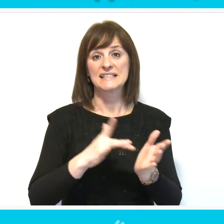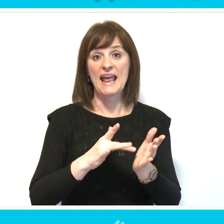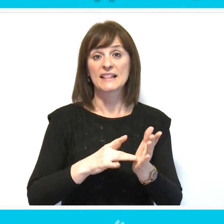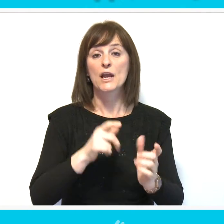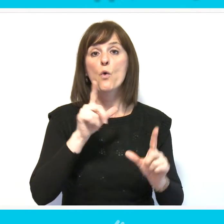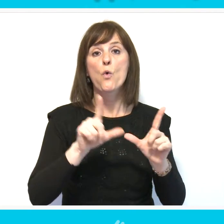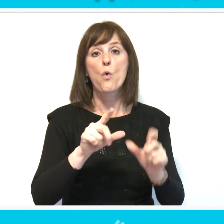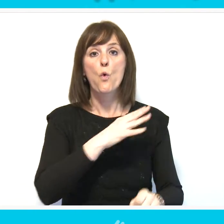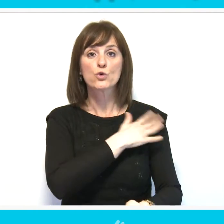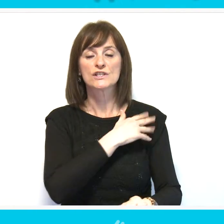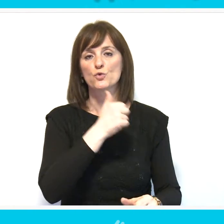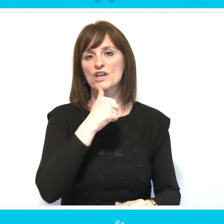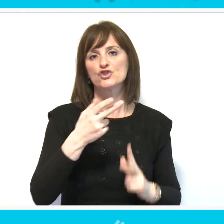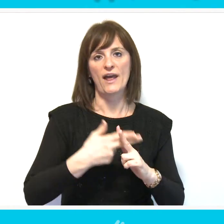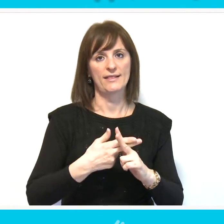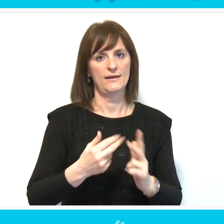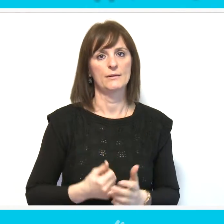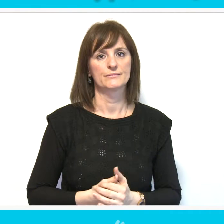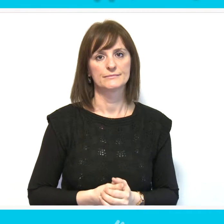u Užicu i Čajetini.